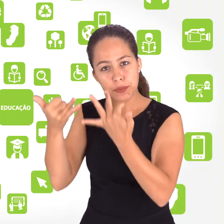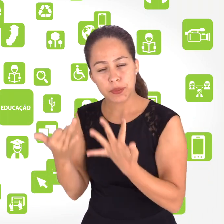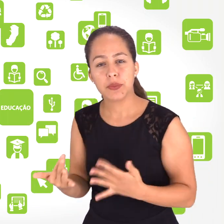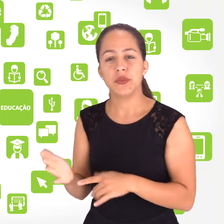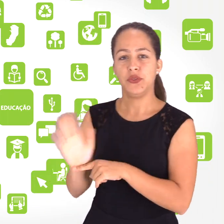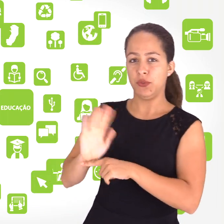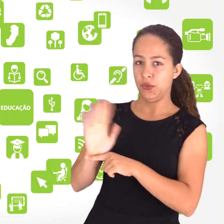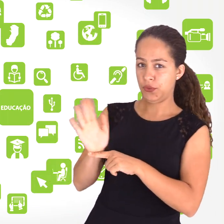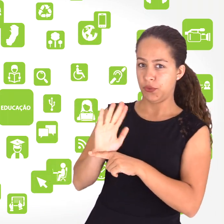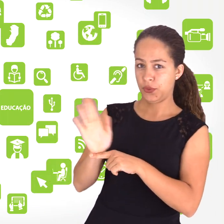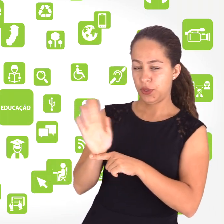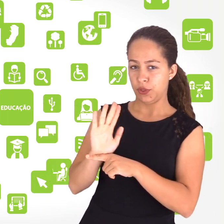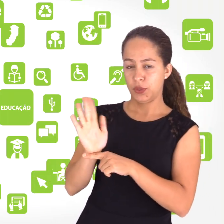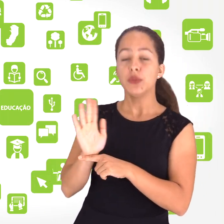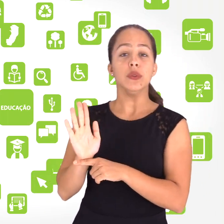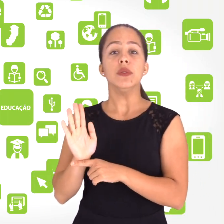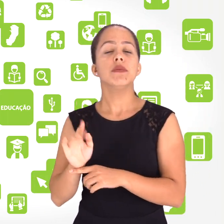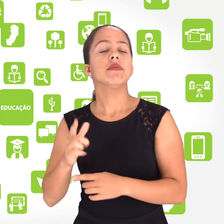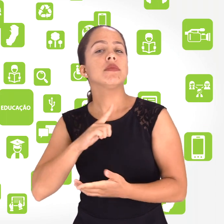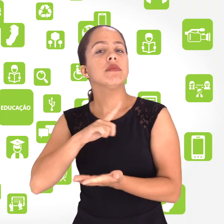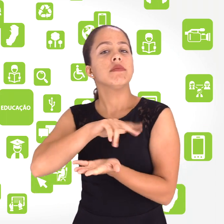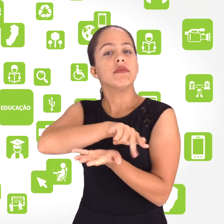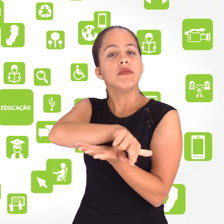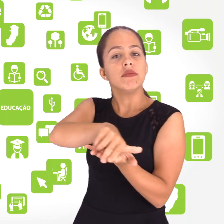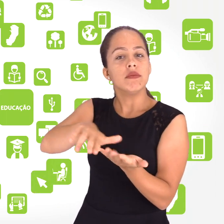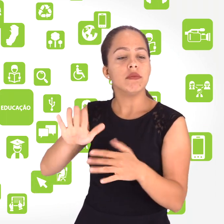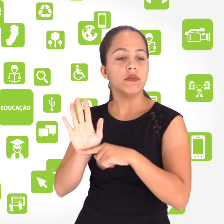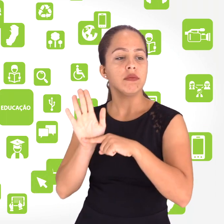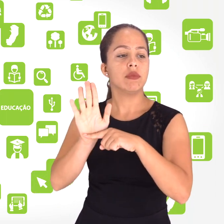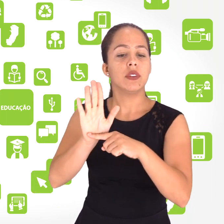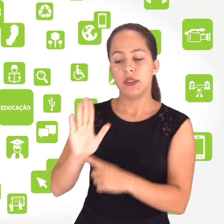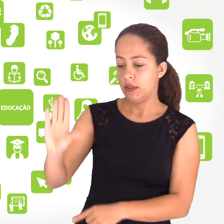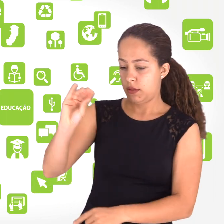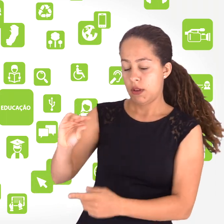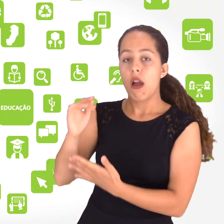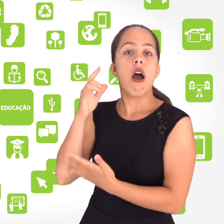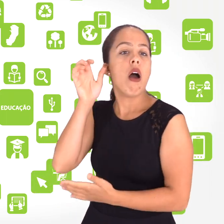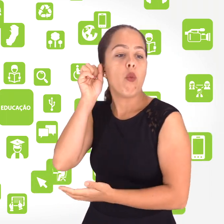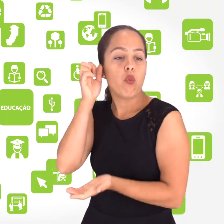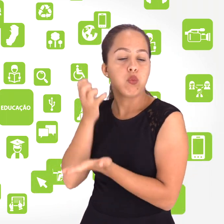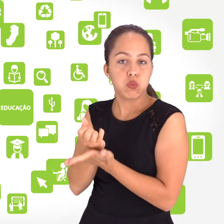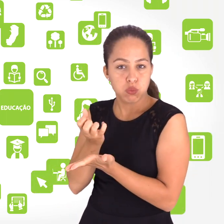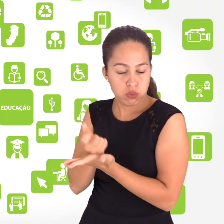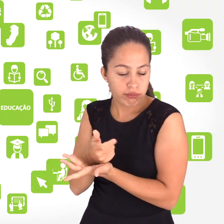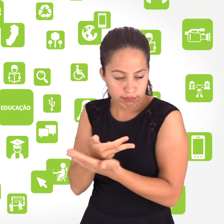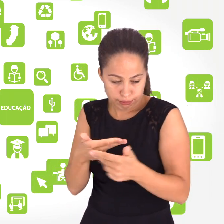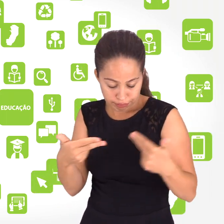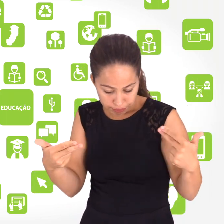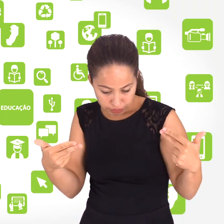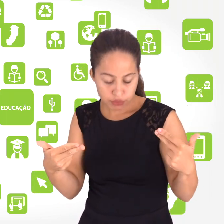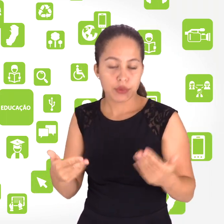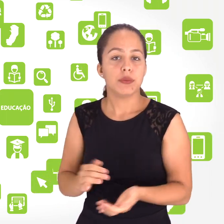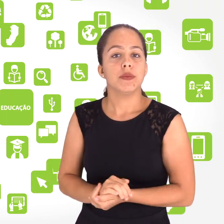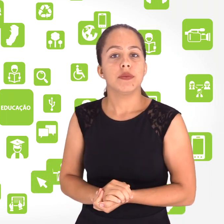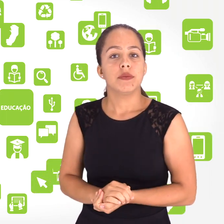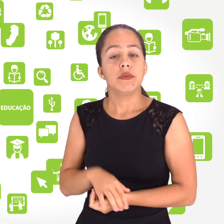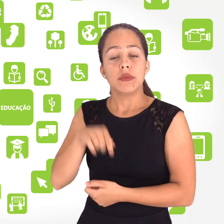áudios, vídeos como esse que você assiste e tantos outros recursos. Ele ocorre no